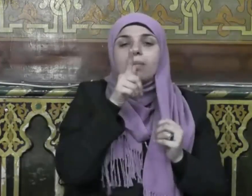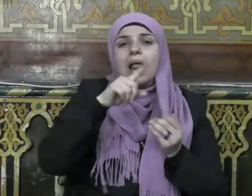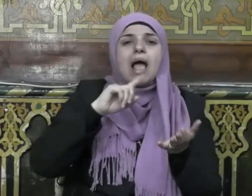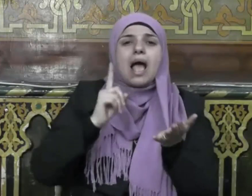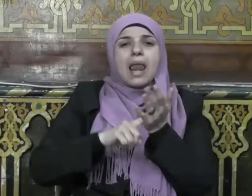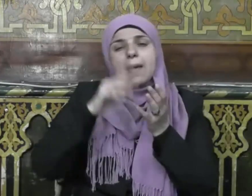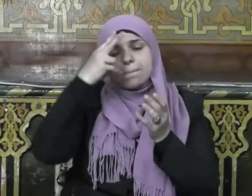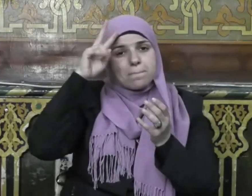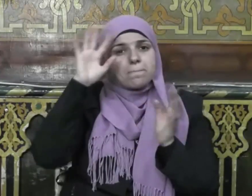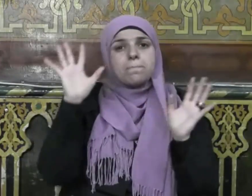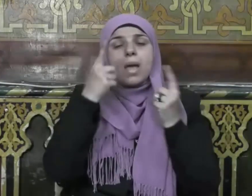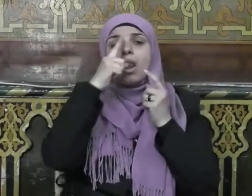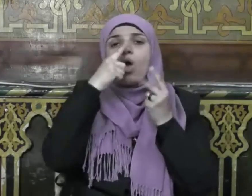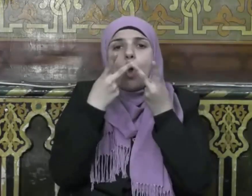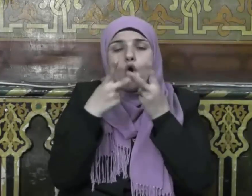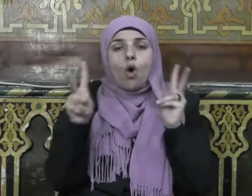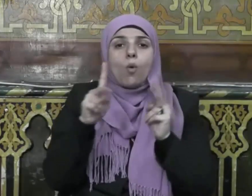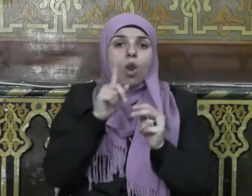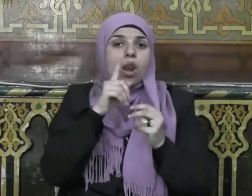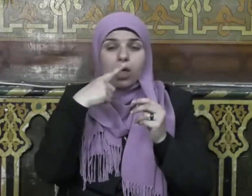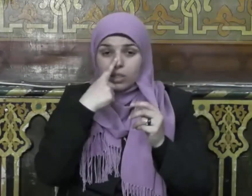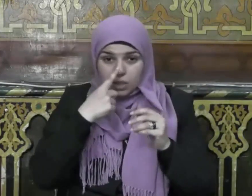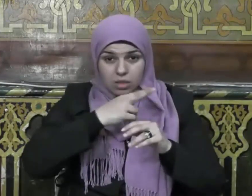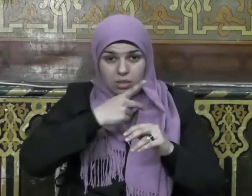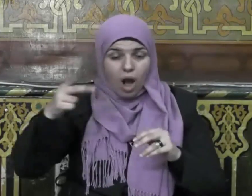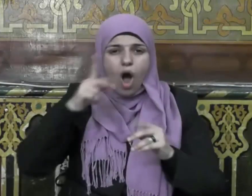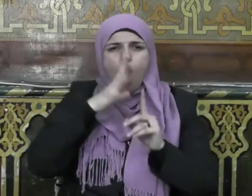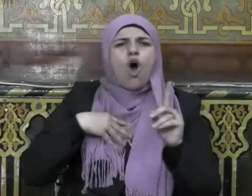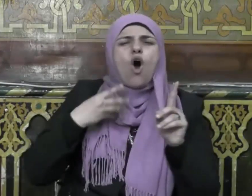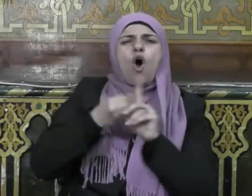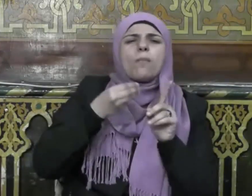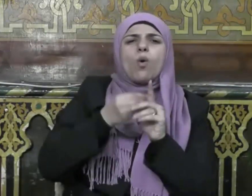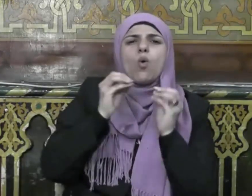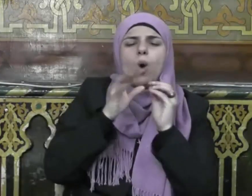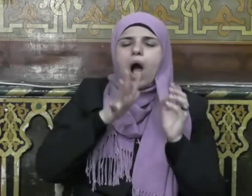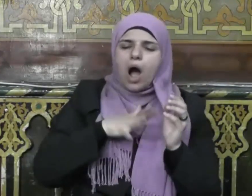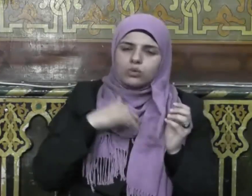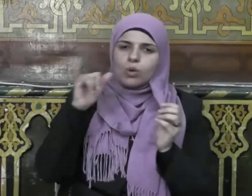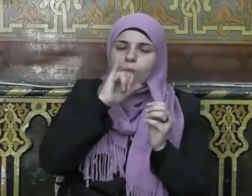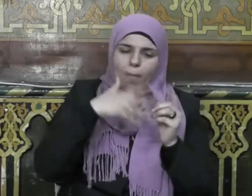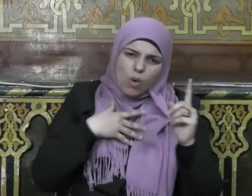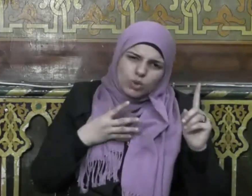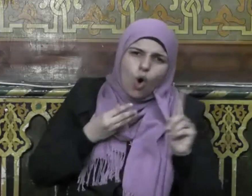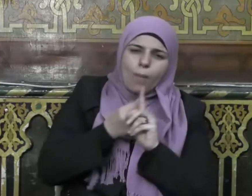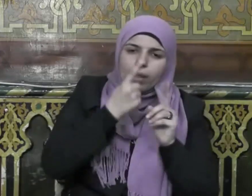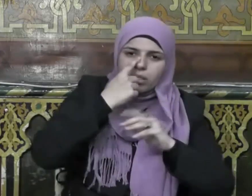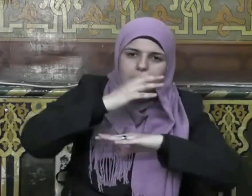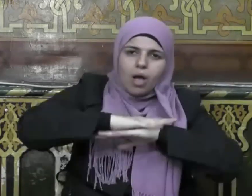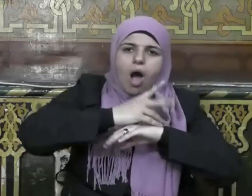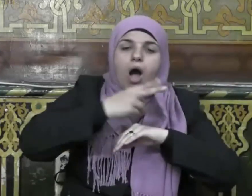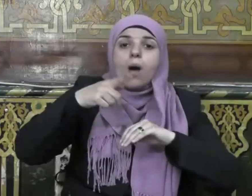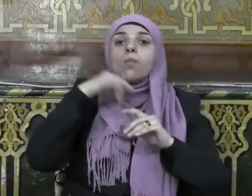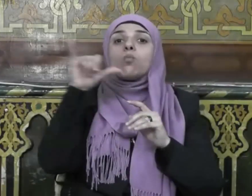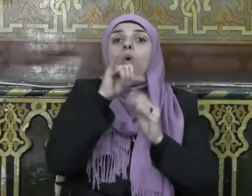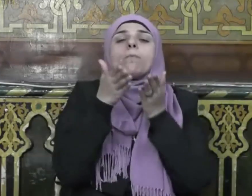علامات قبول الطاعة حبها وزيادة الإقبال عليها حيث يقول الحق